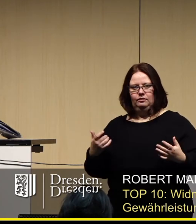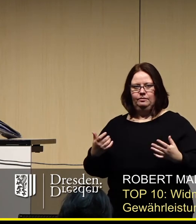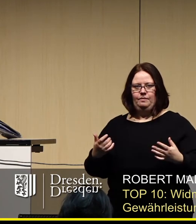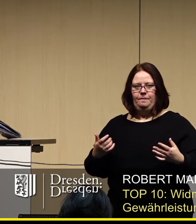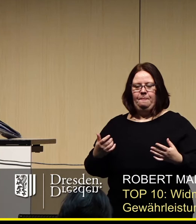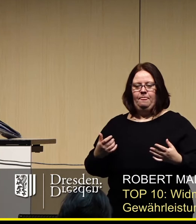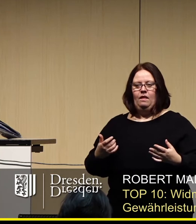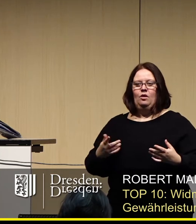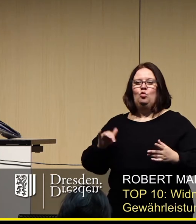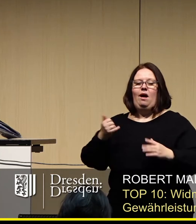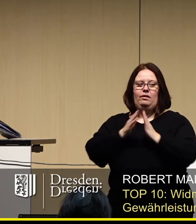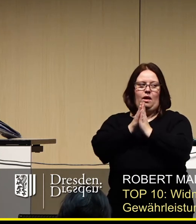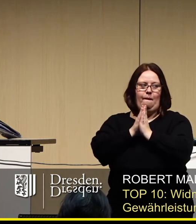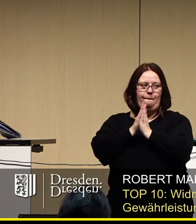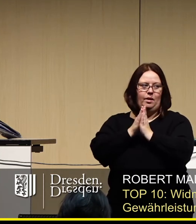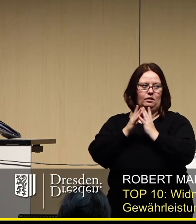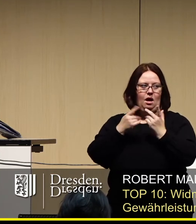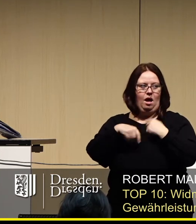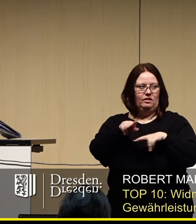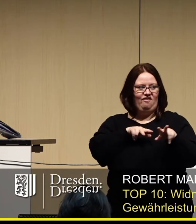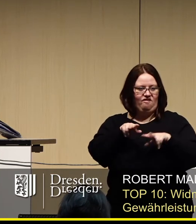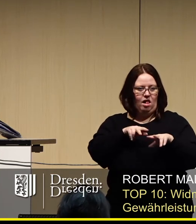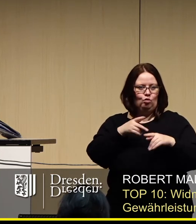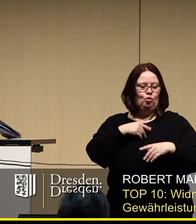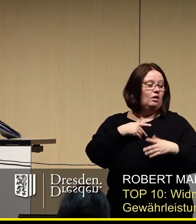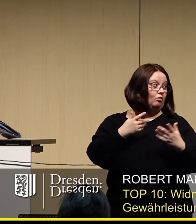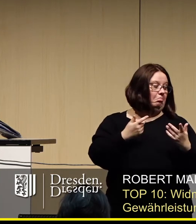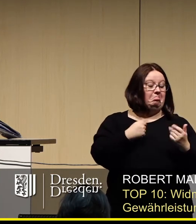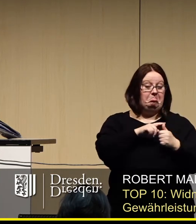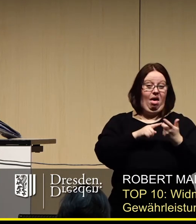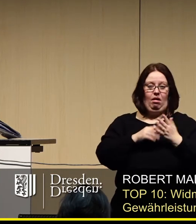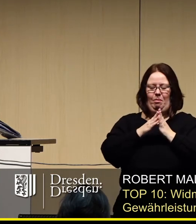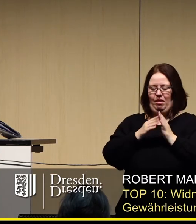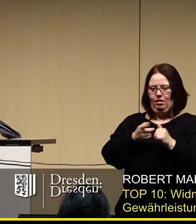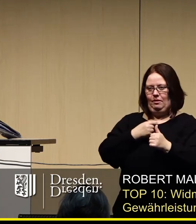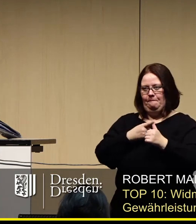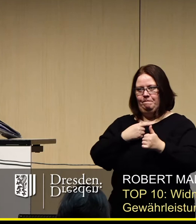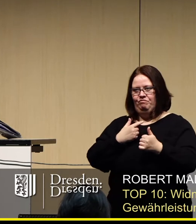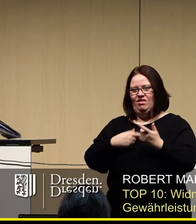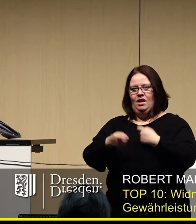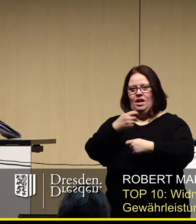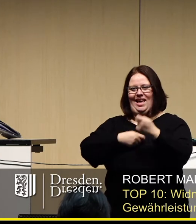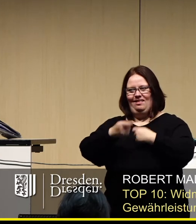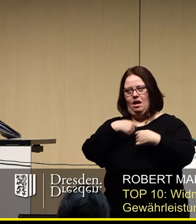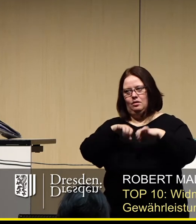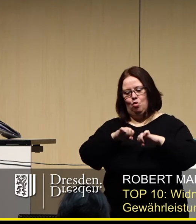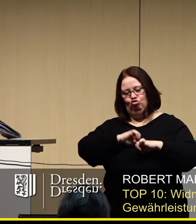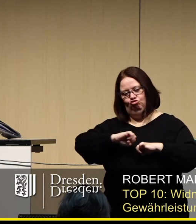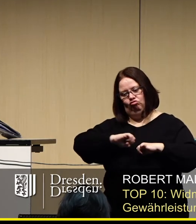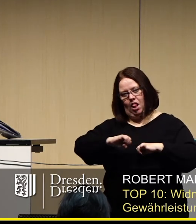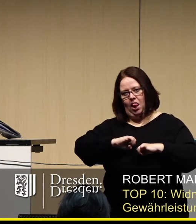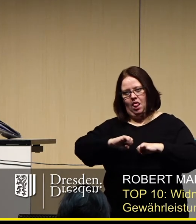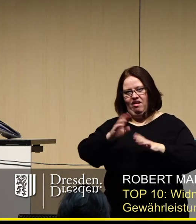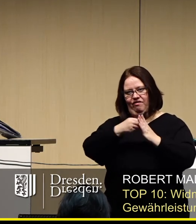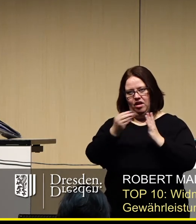Dann habe ich noch eine Bitte an die Verwaltung beziehungsweise mehrere Bitte. Und zwar einerseits den Händlern jetzt möglichst zügig